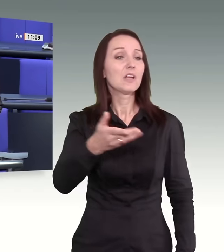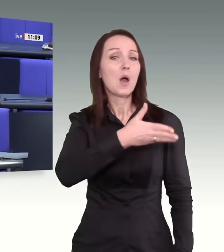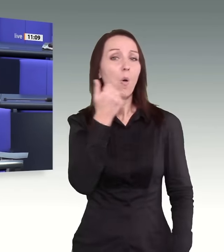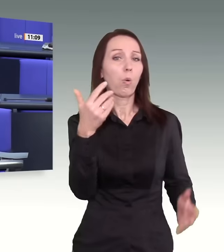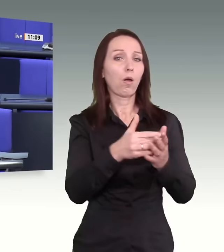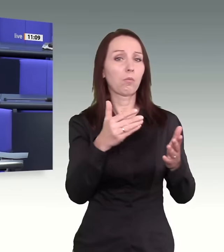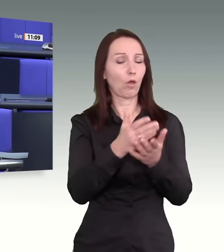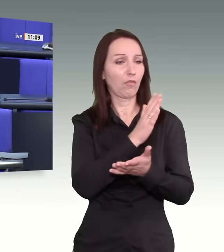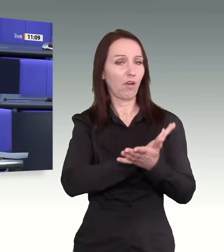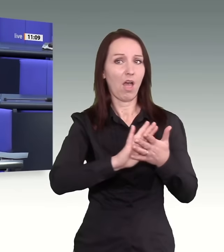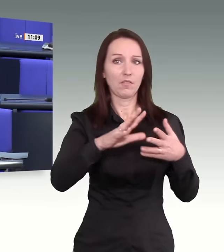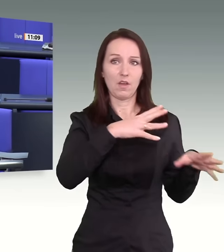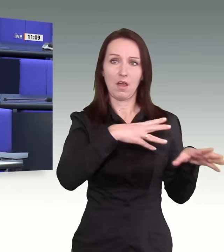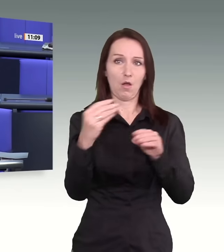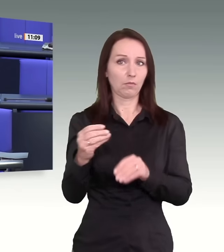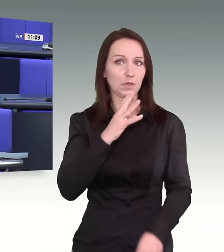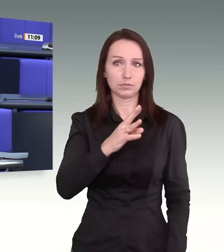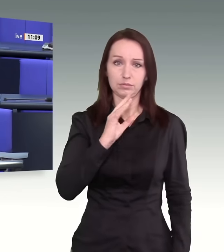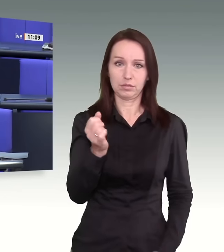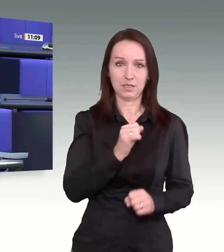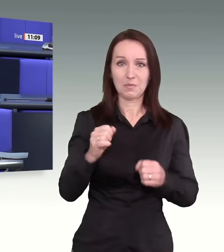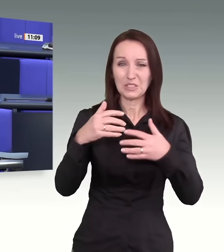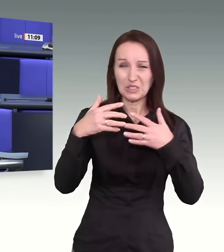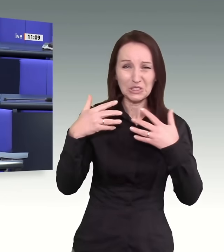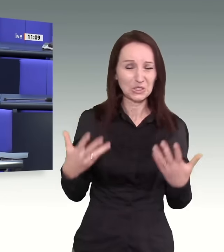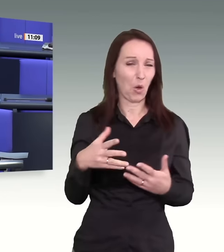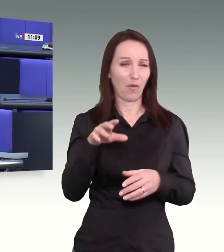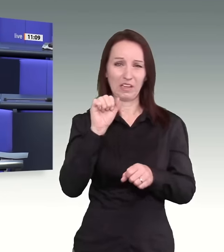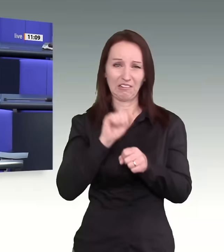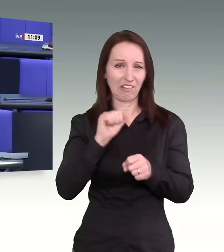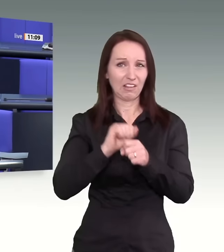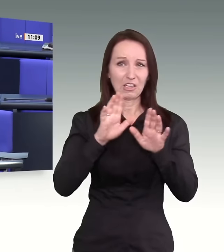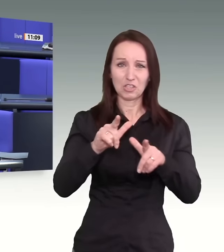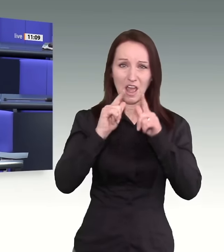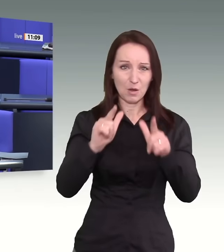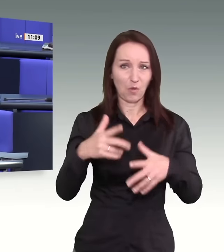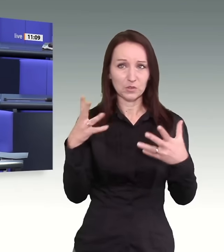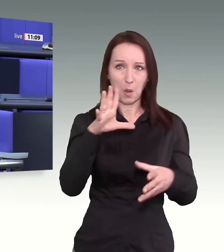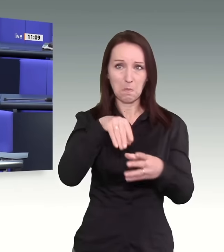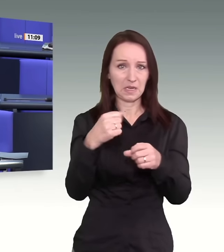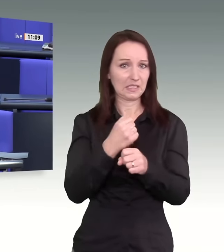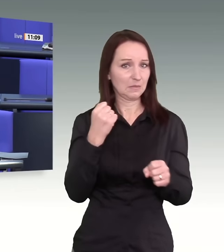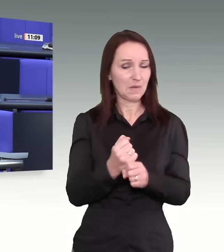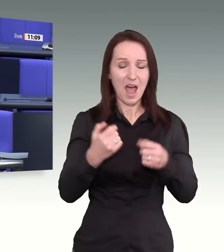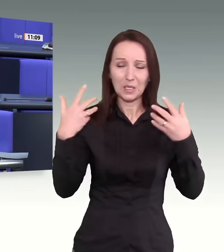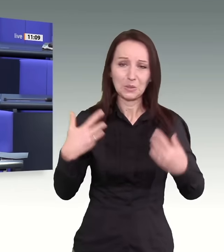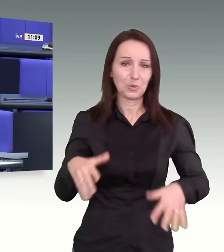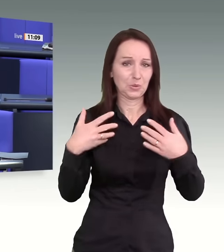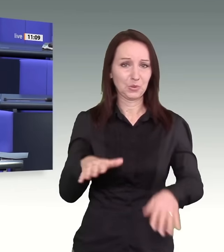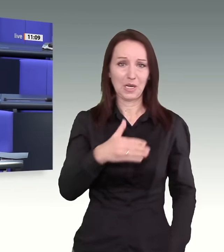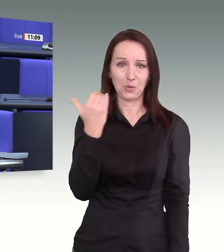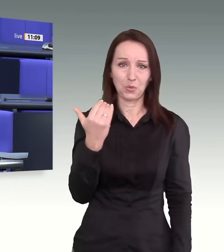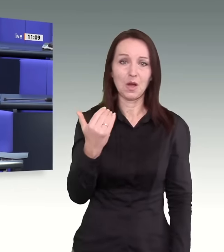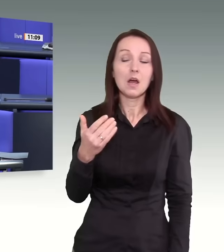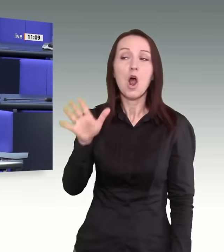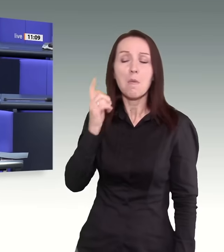beteiligen sich an einer Schmierenkomödie ungeheuren Ausmaßes. Es war weder von Vertreibungen, hören